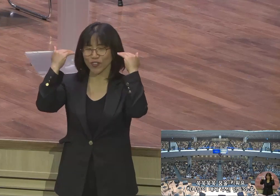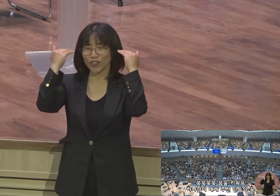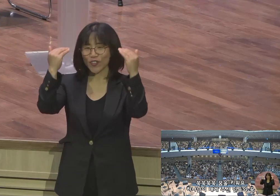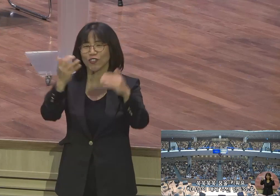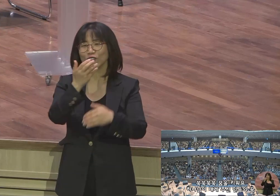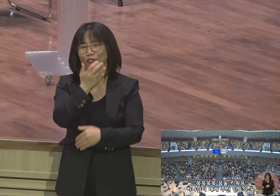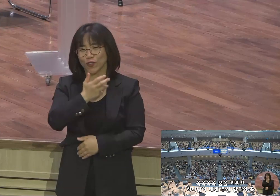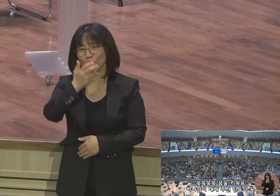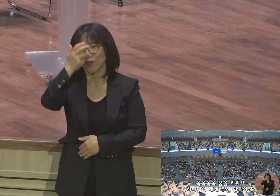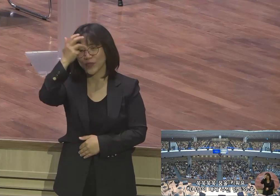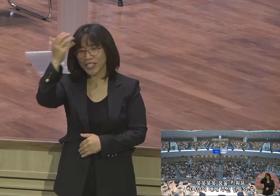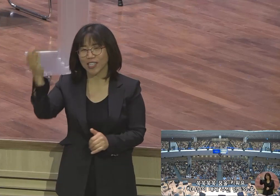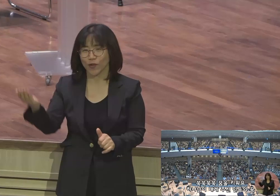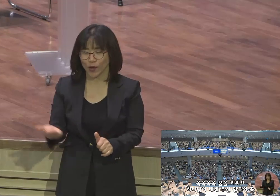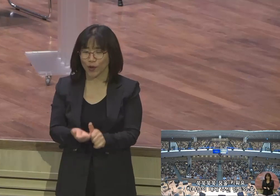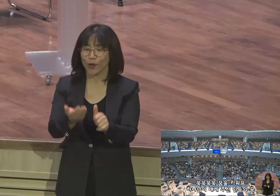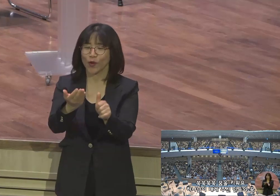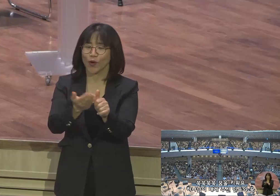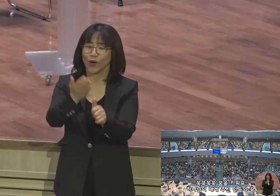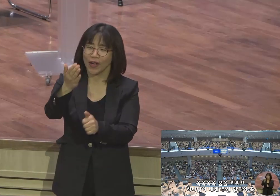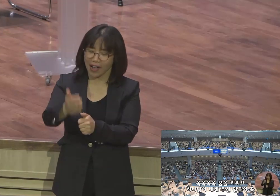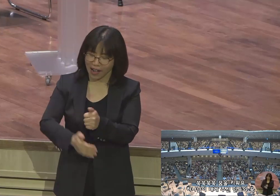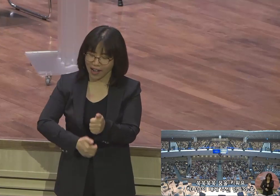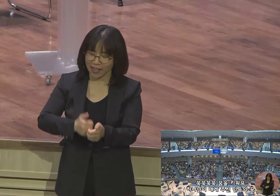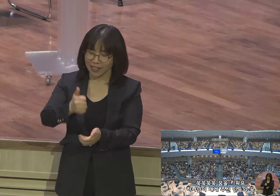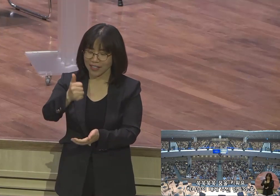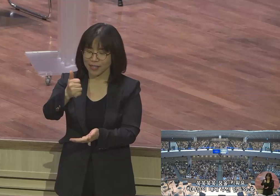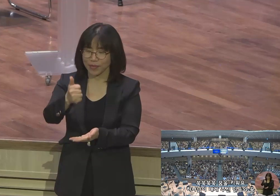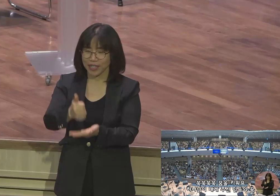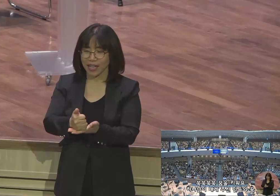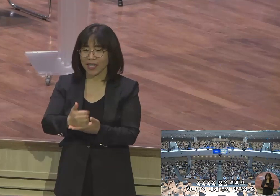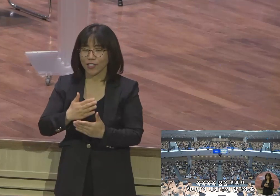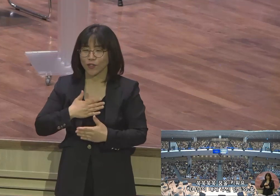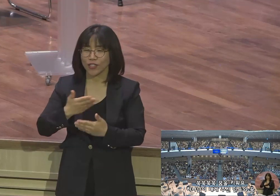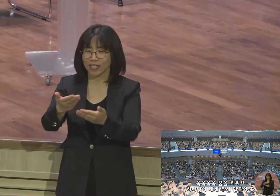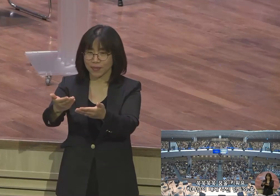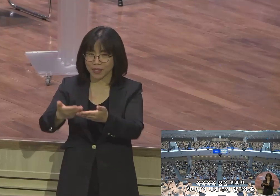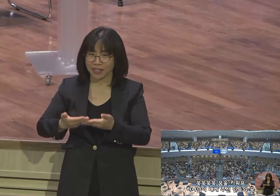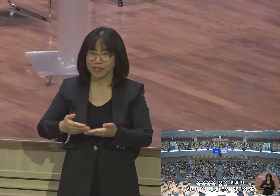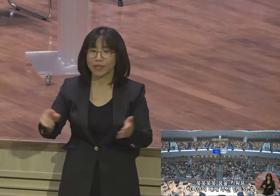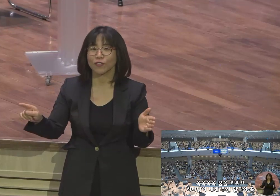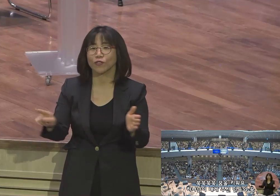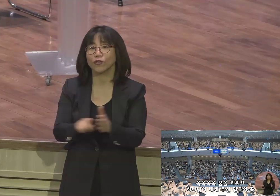슥슥슥슥슥슥 꿈을 키워요 하나님이 내게 주신 믿음의 꿈